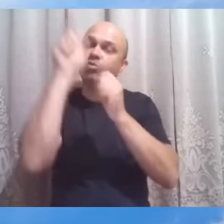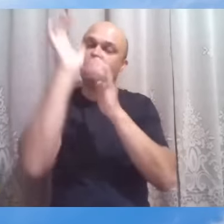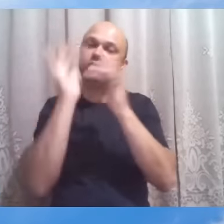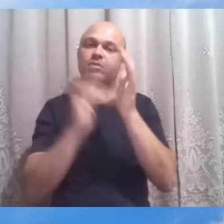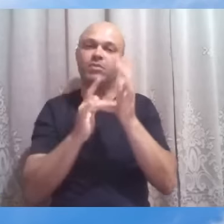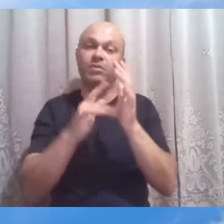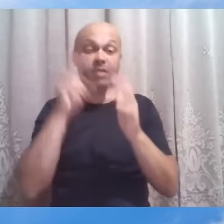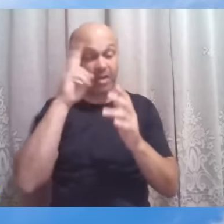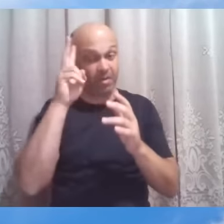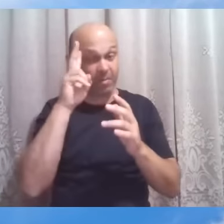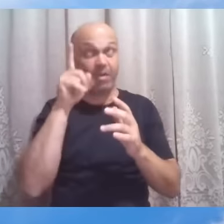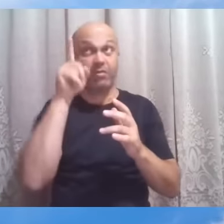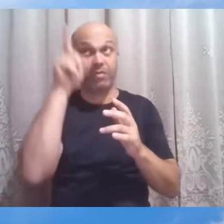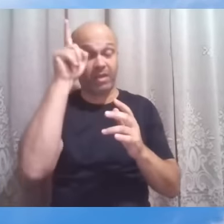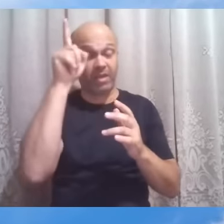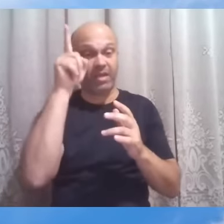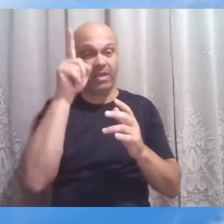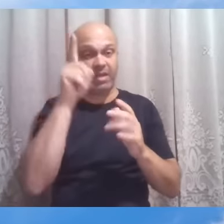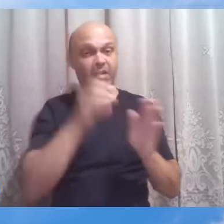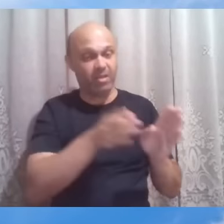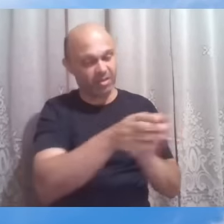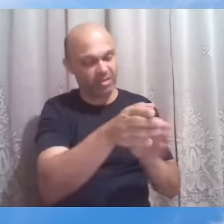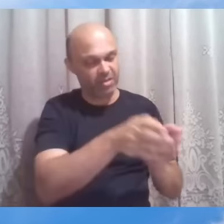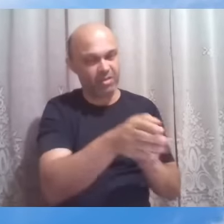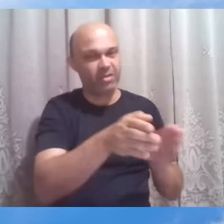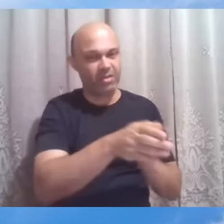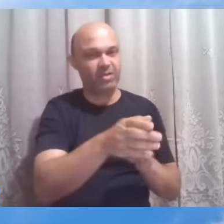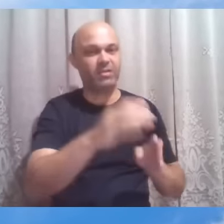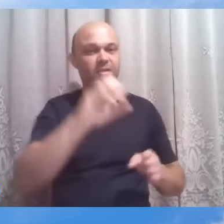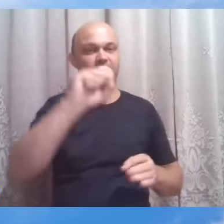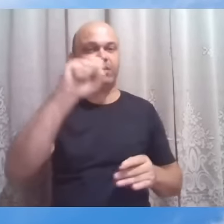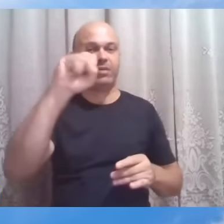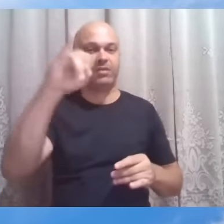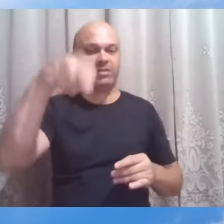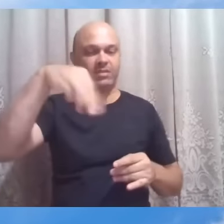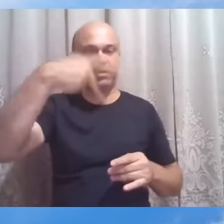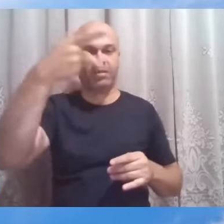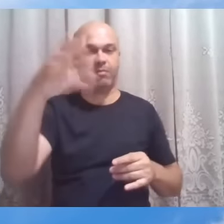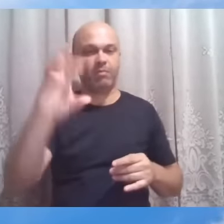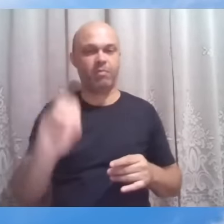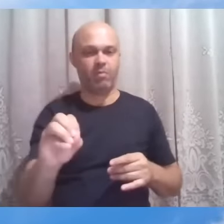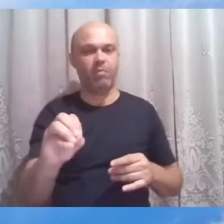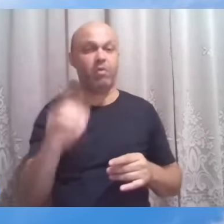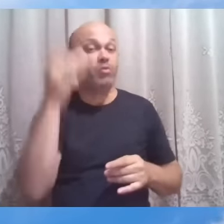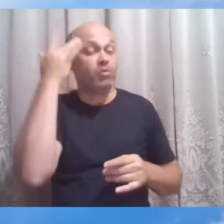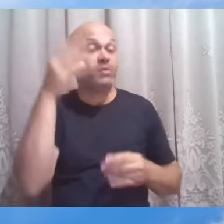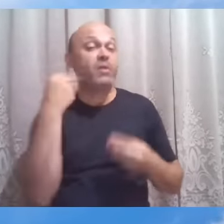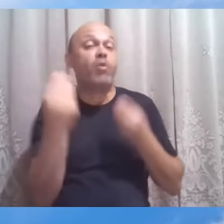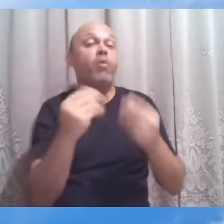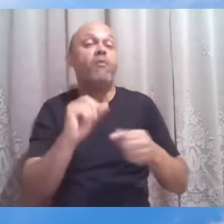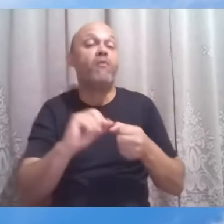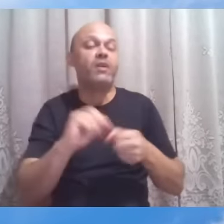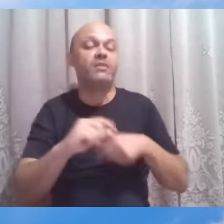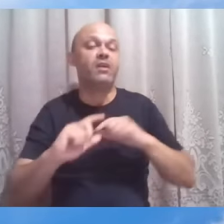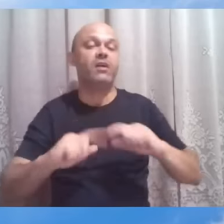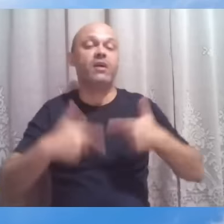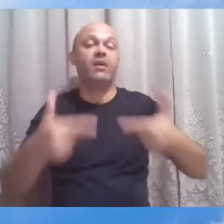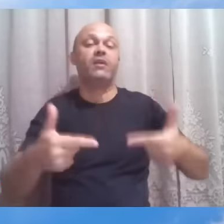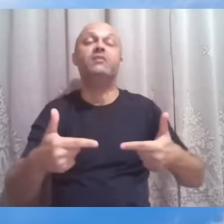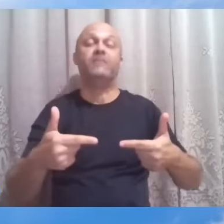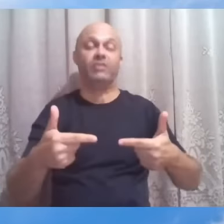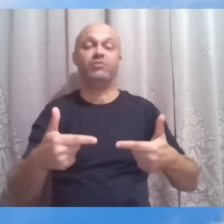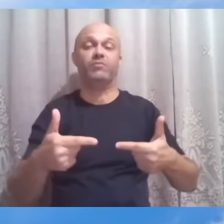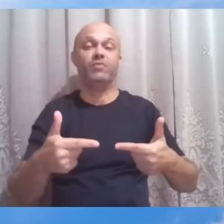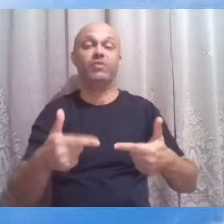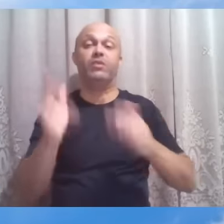Simão certa feita. Simão, já depois de ter partido, Simão em dúvida sobre como agir, Jesus então lhe disse, Simão, lembra-te